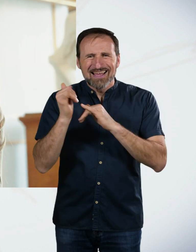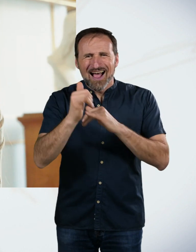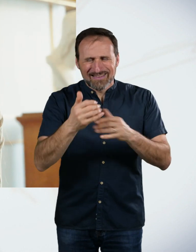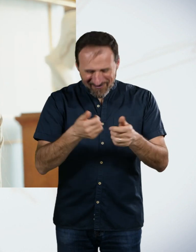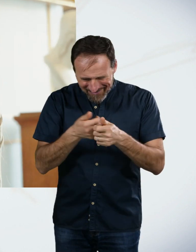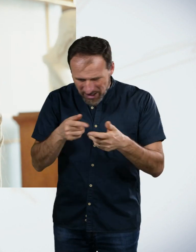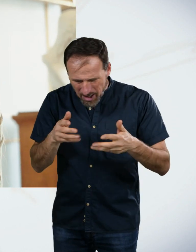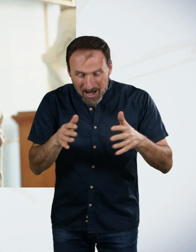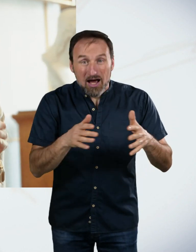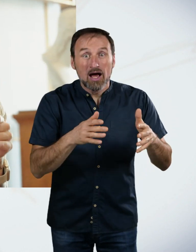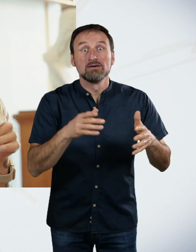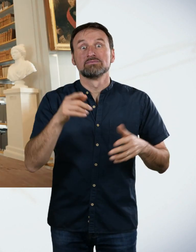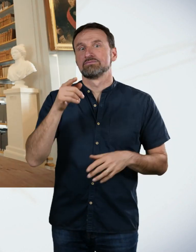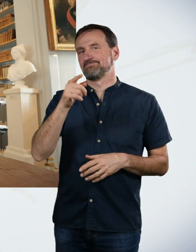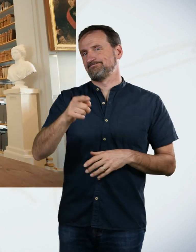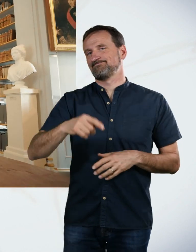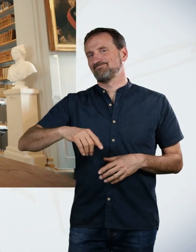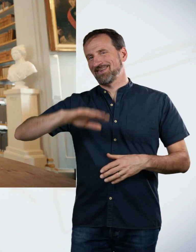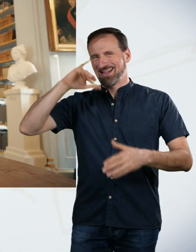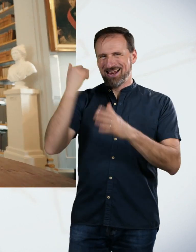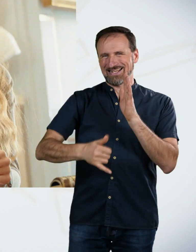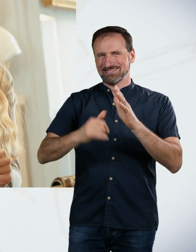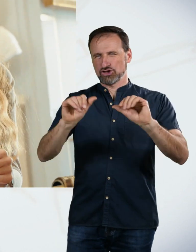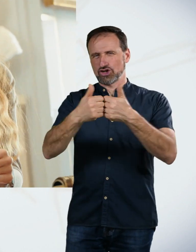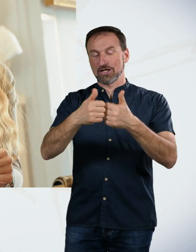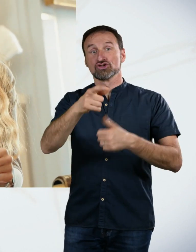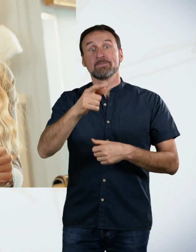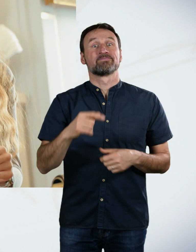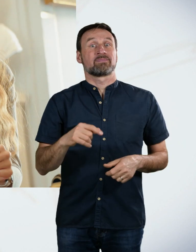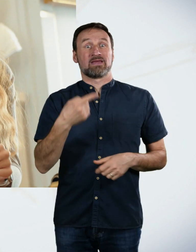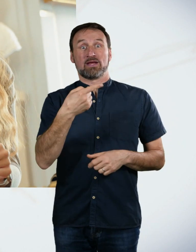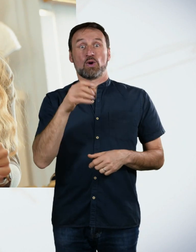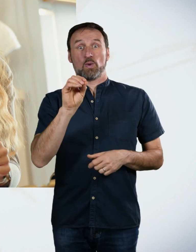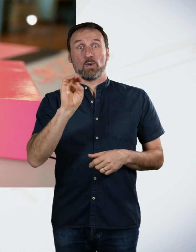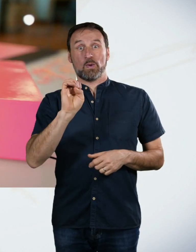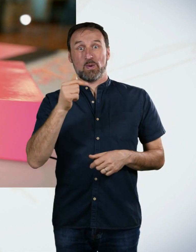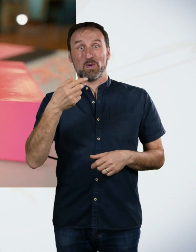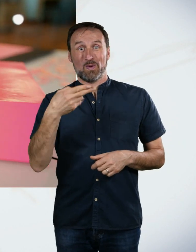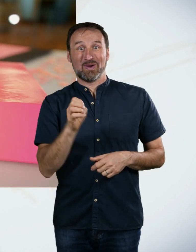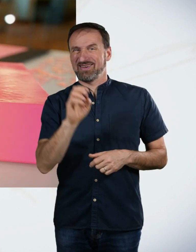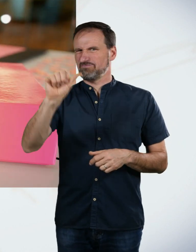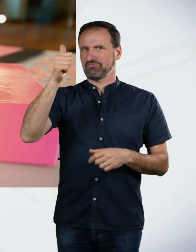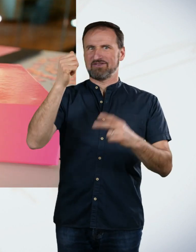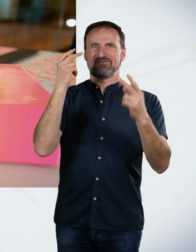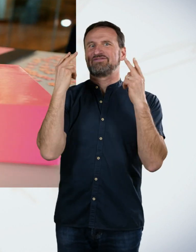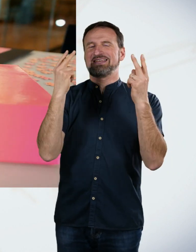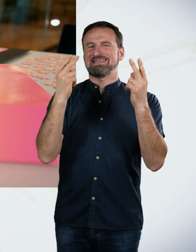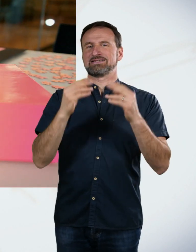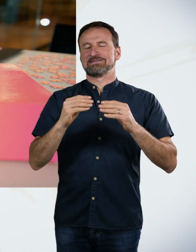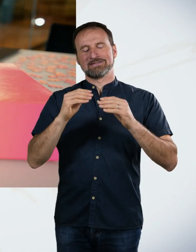Eure finale Challenge. Eines der wichtigsten Werke Goethes war seine Farbenlehre. Sein Farbkreis aus Grund